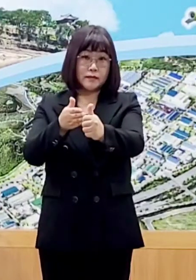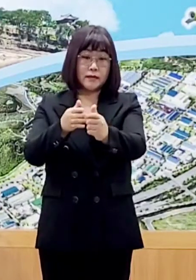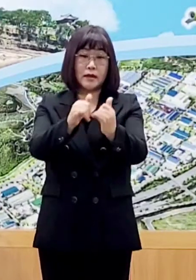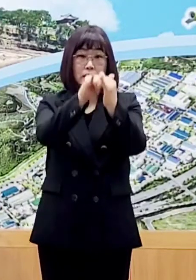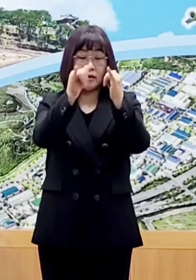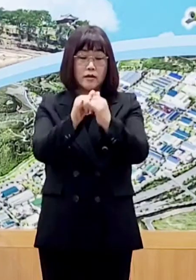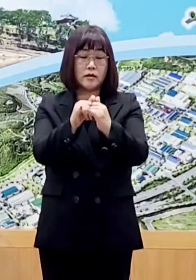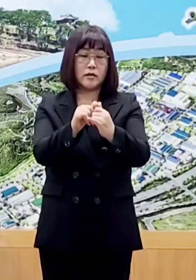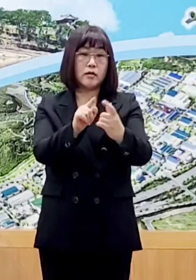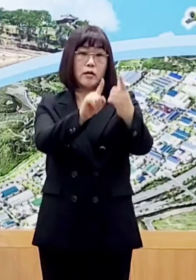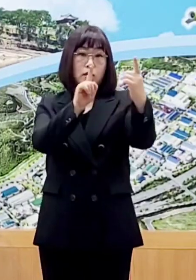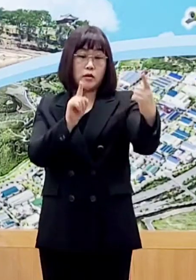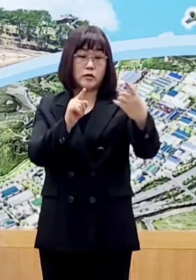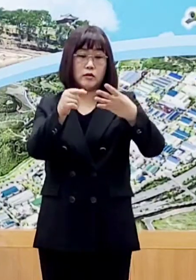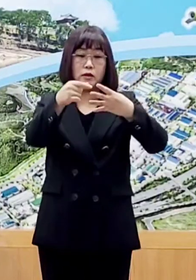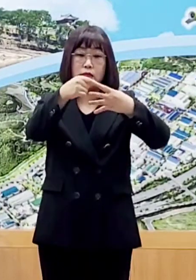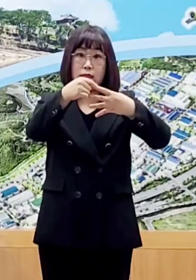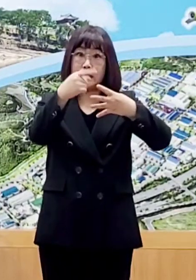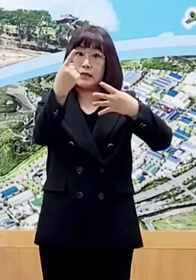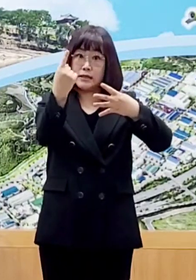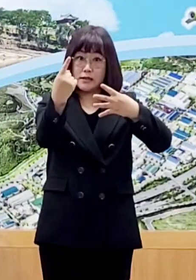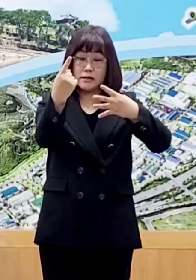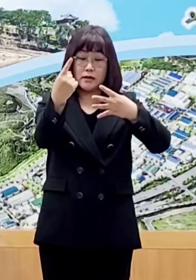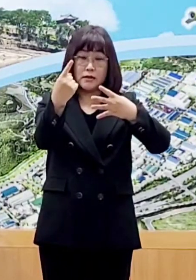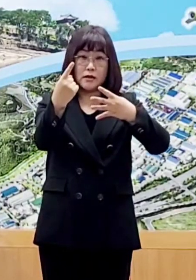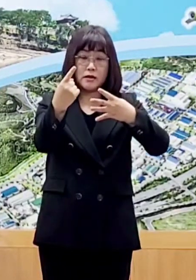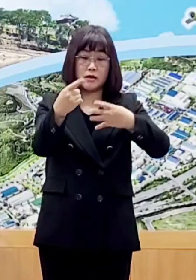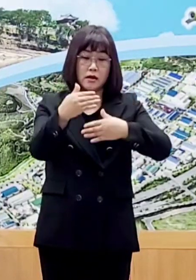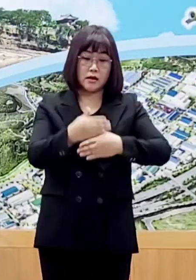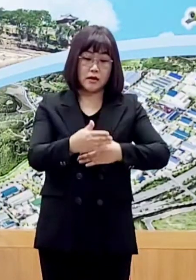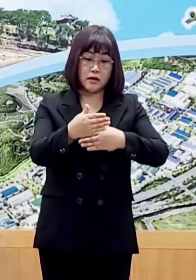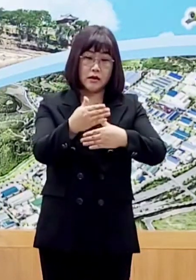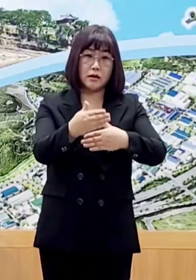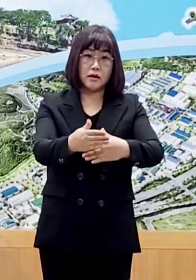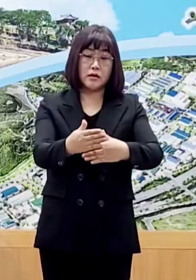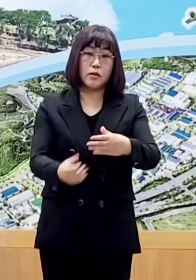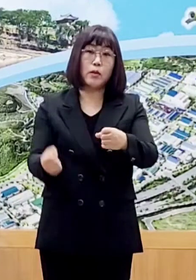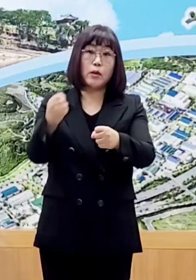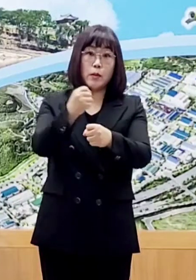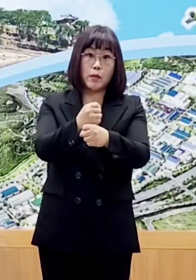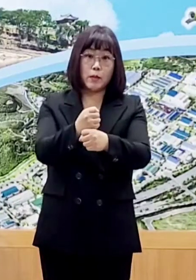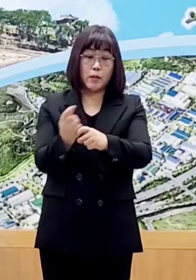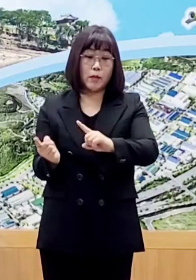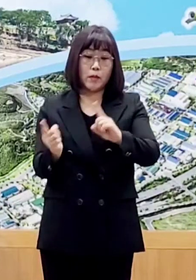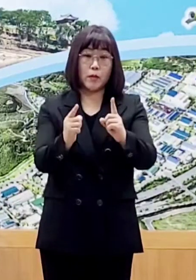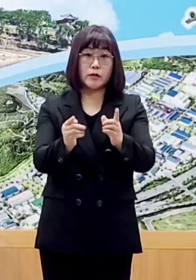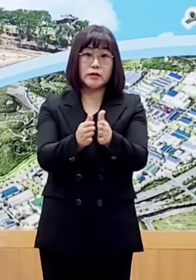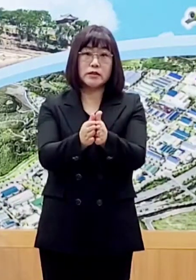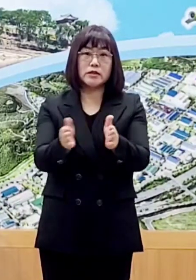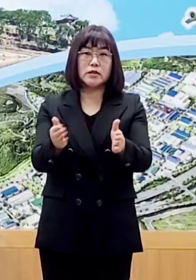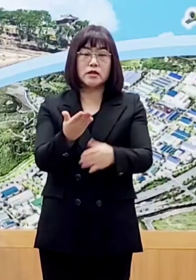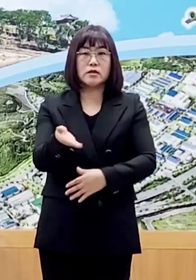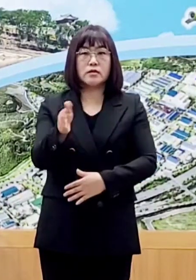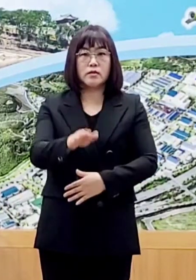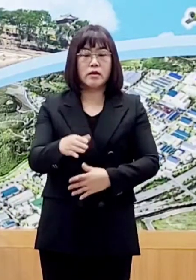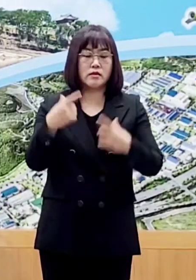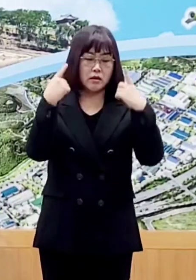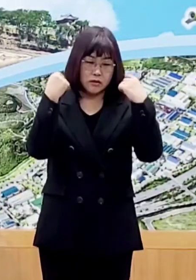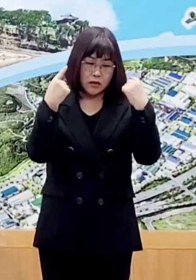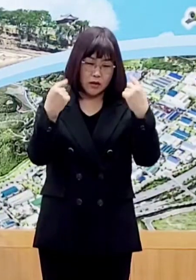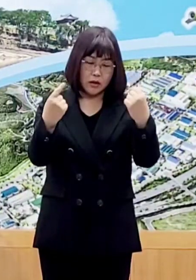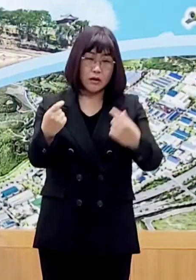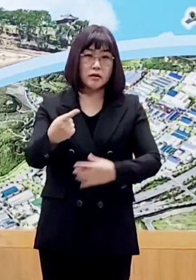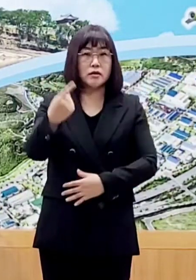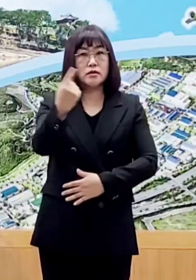개편에 따라 단계적 일상회복의 전환이 시작되었지만 여전히 4자릿수 확진자